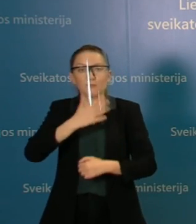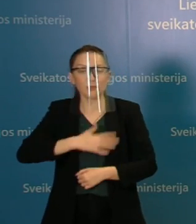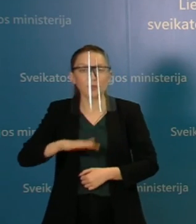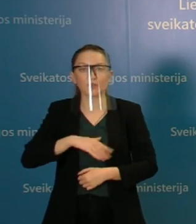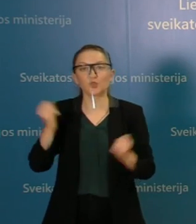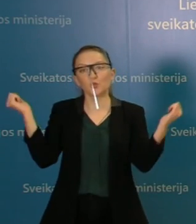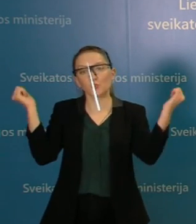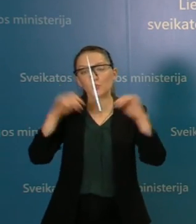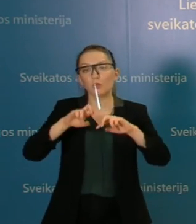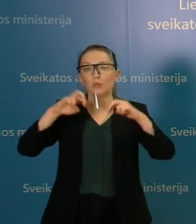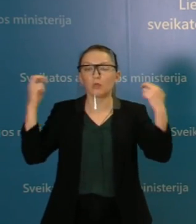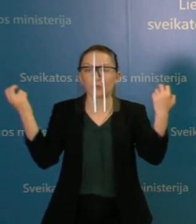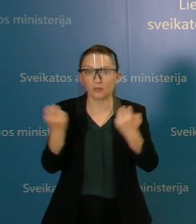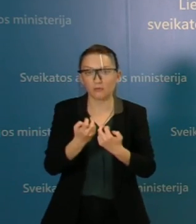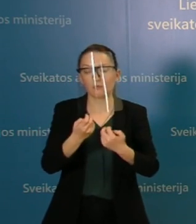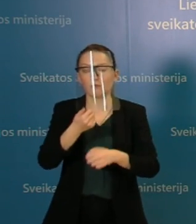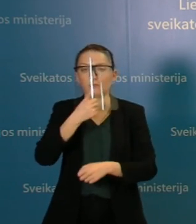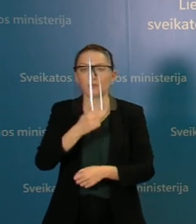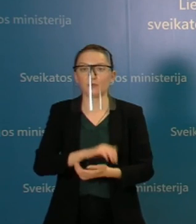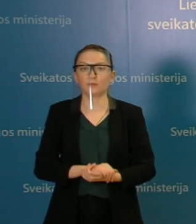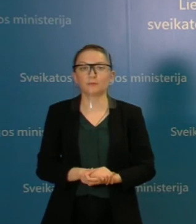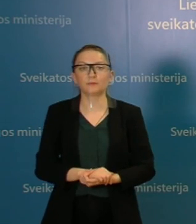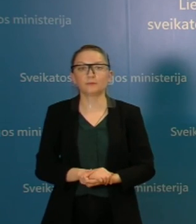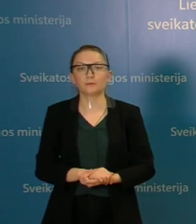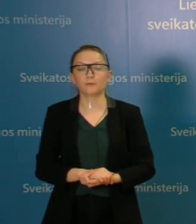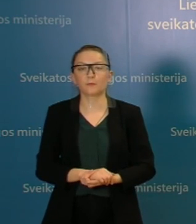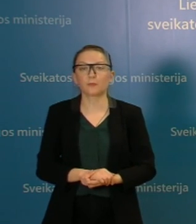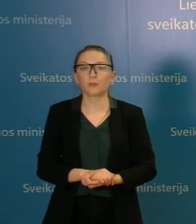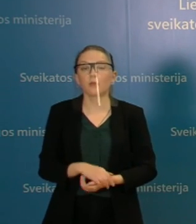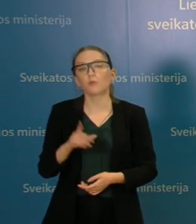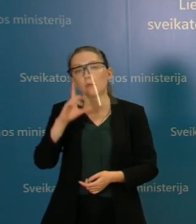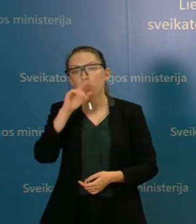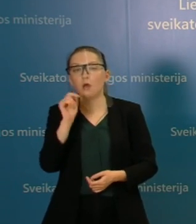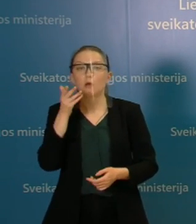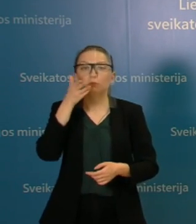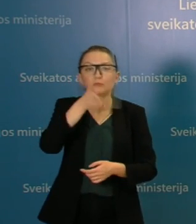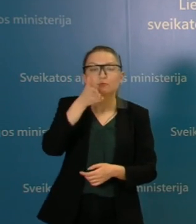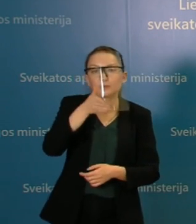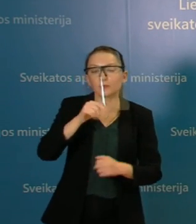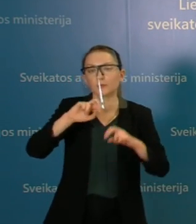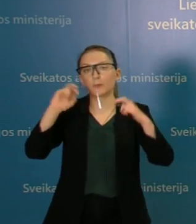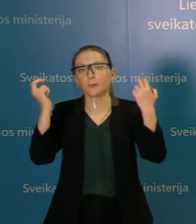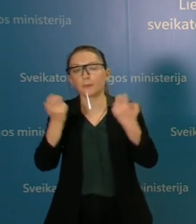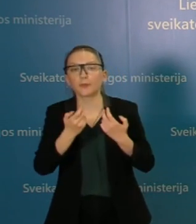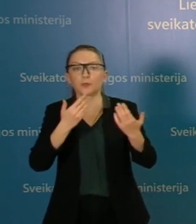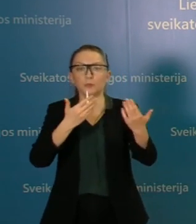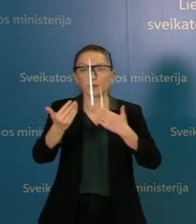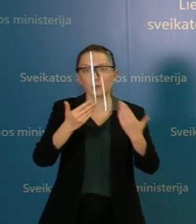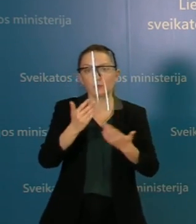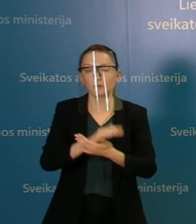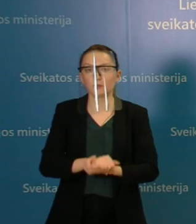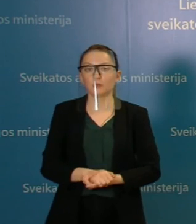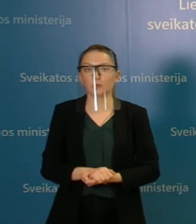susitikti su būtent, sakykim, vienos ir kitos ten teritorijos pažįstamais draugais ten gyvenančiais ir